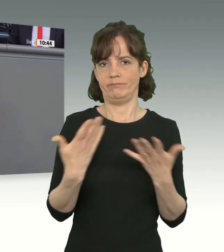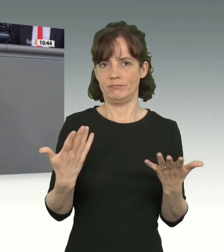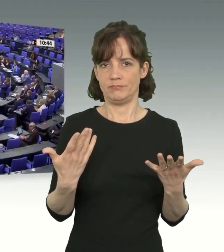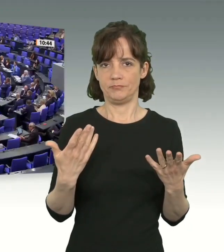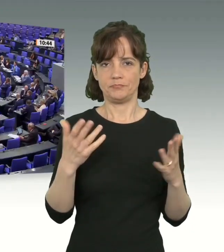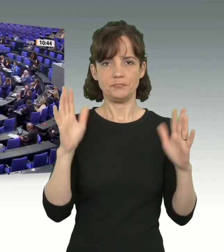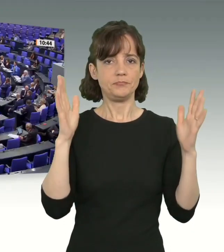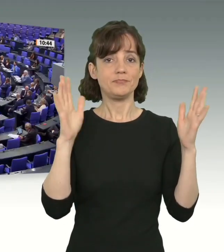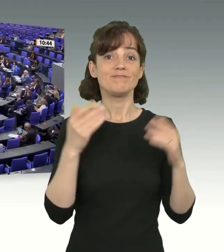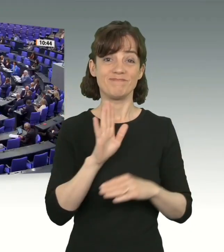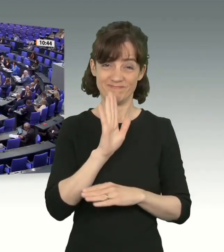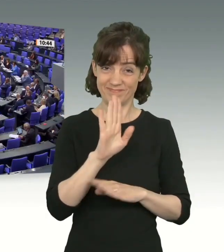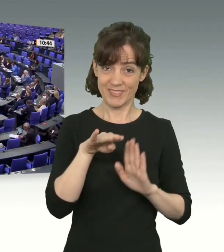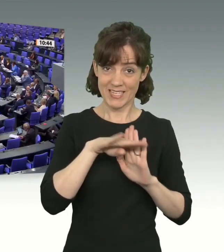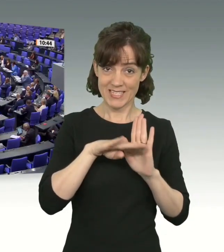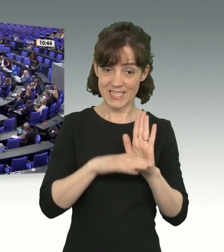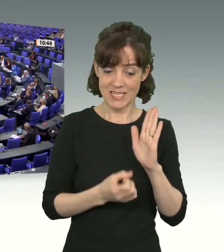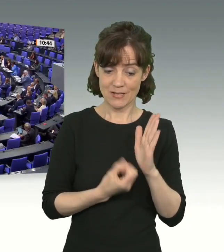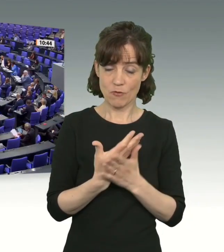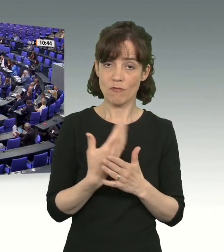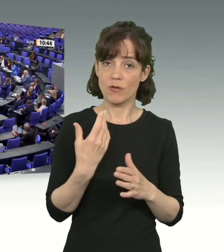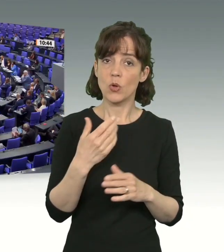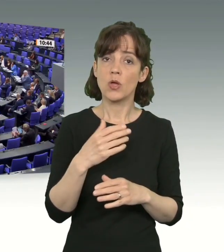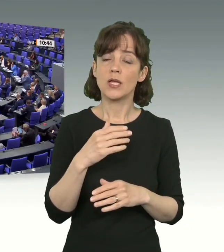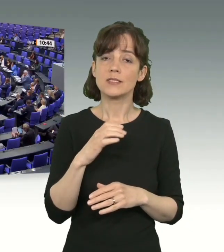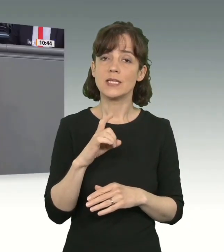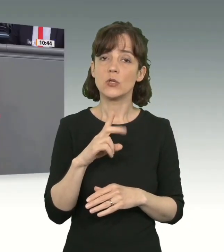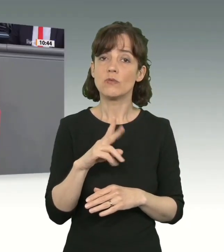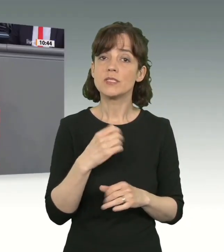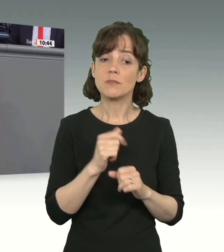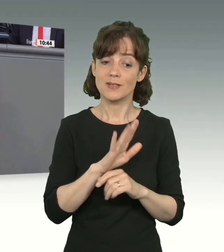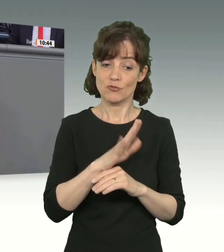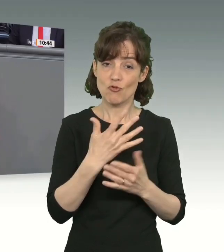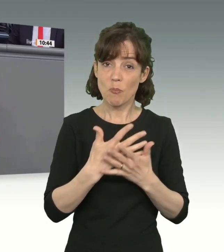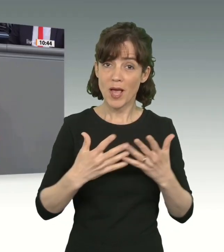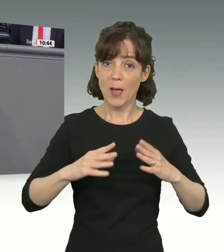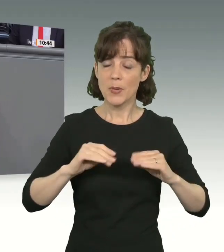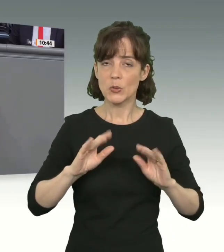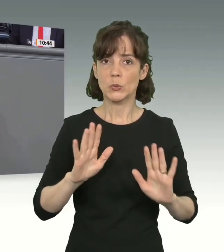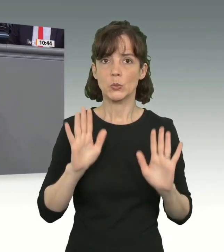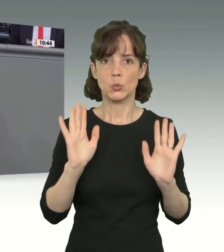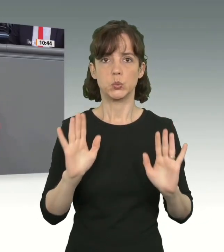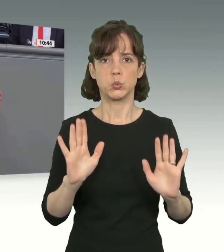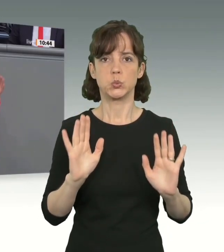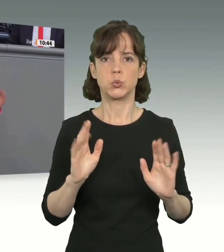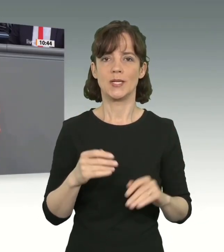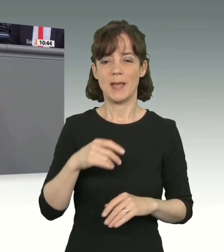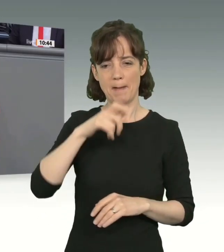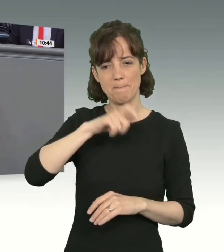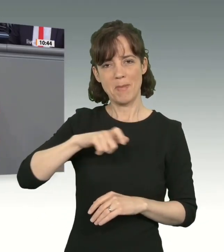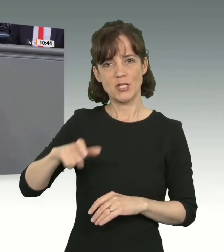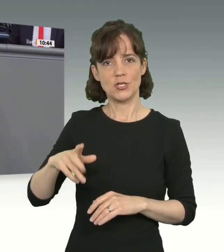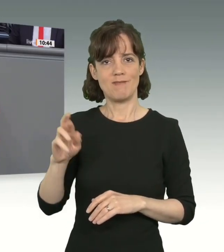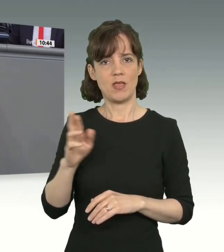Ihrem Gesetzentwurf bedient die Union sich einer alarmierenden Sprache. Die Zahl der Menschen, die ihrer formal